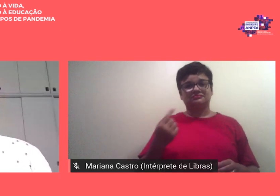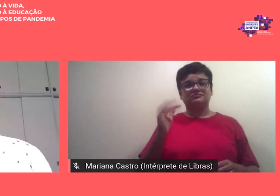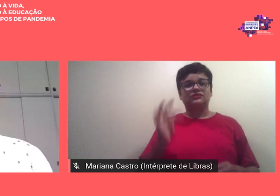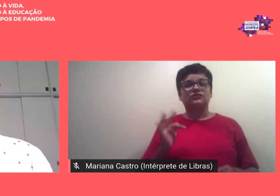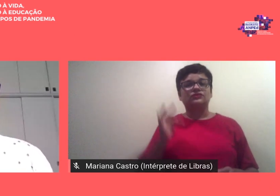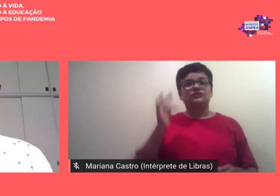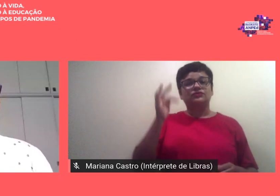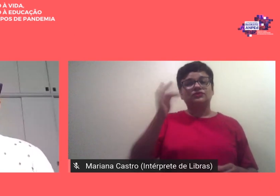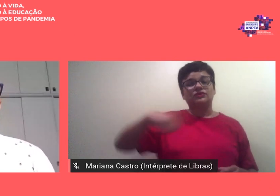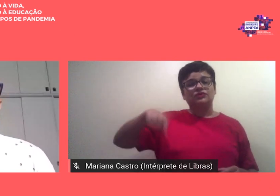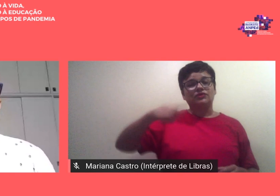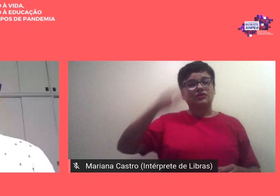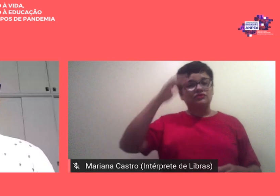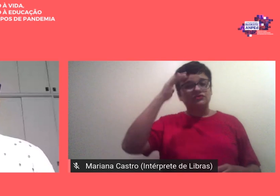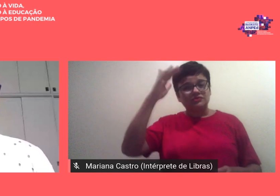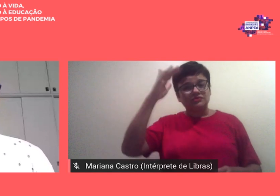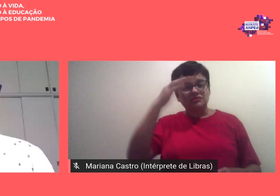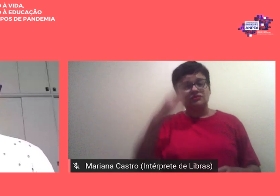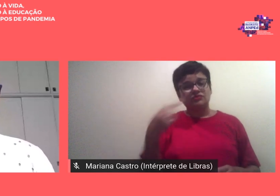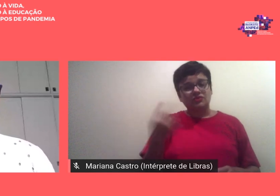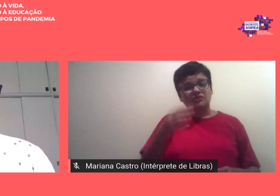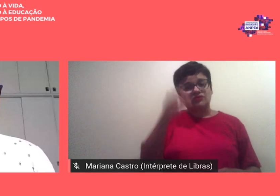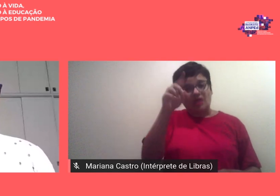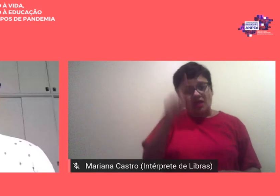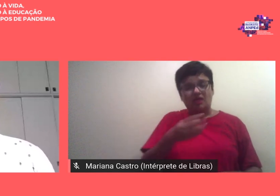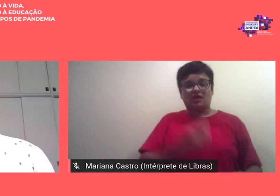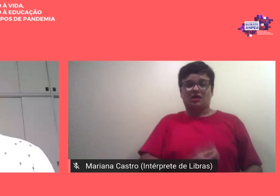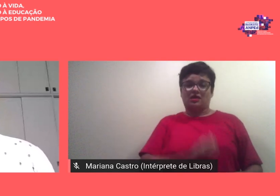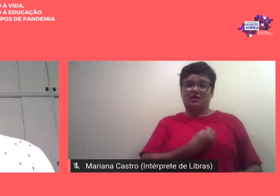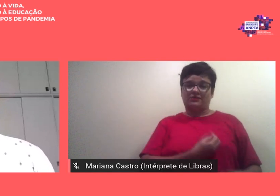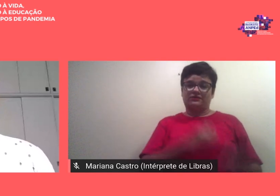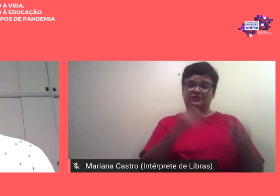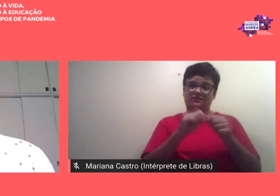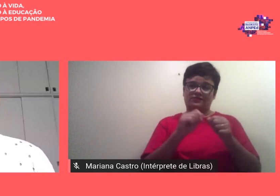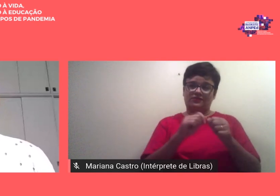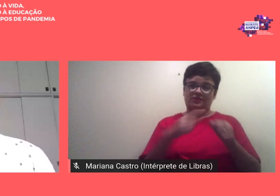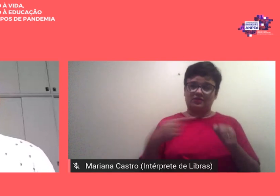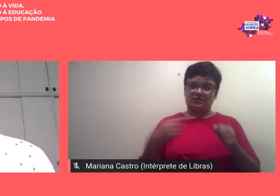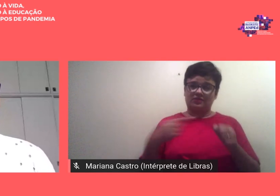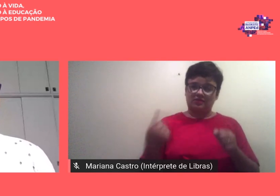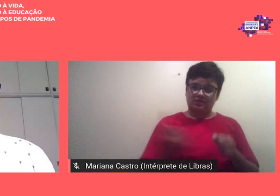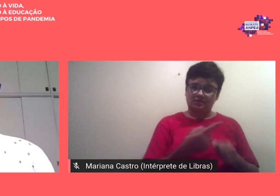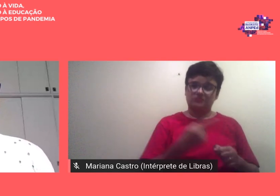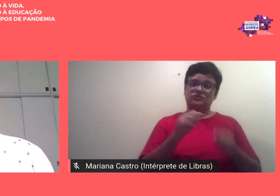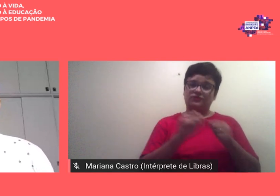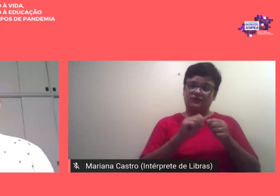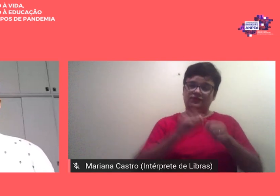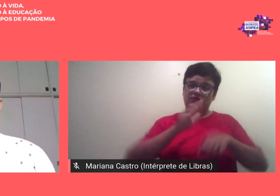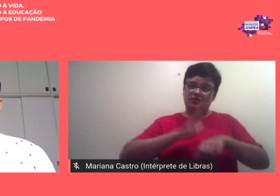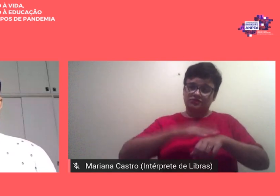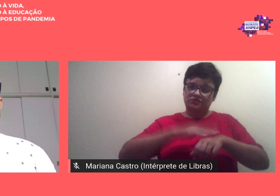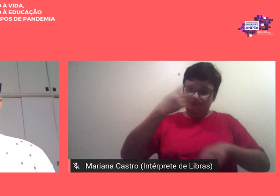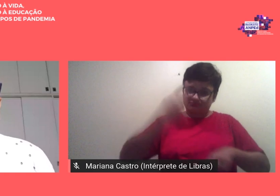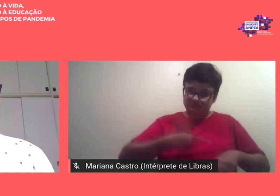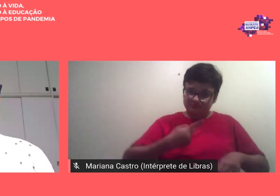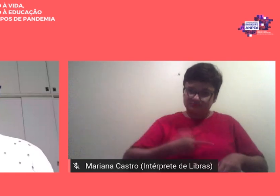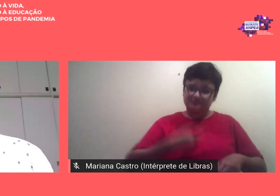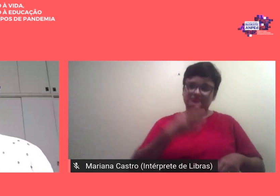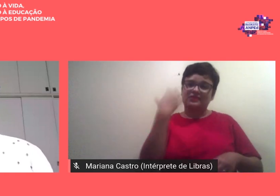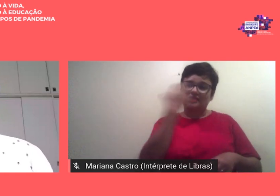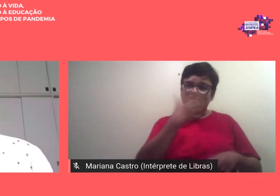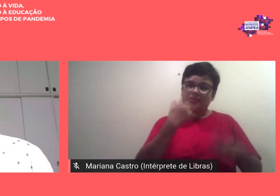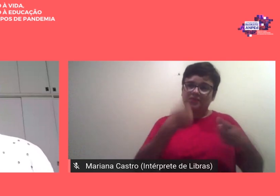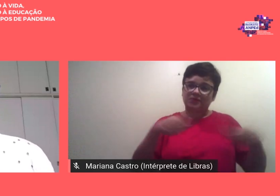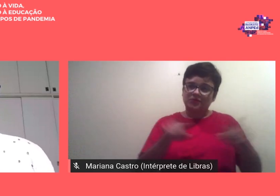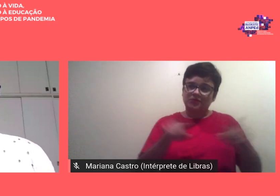somos o que a vida fez de nós e o que fizemos de nós mesmos música tempo e movimento do